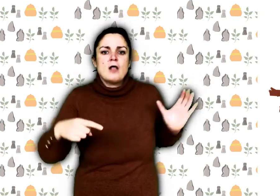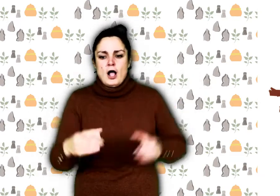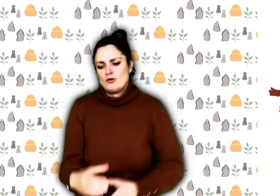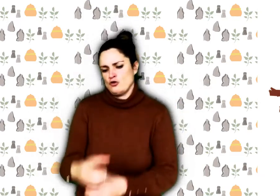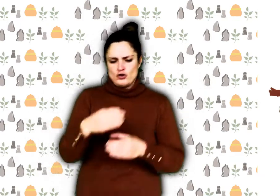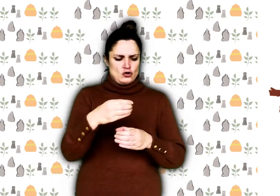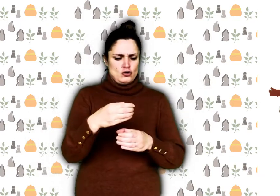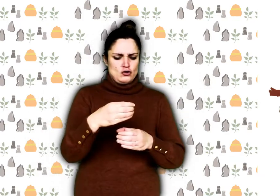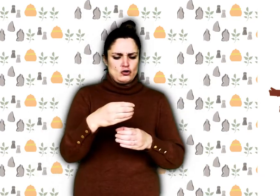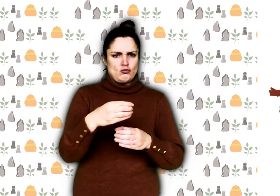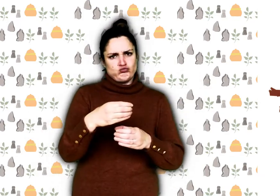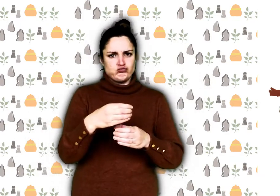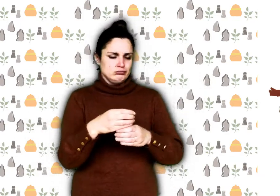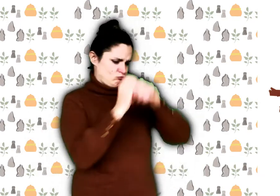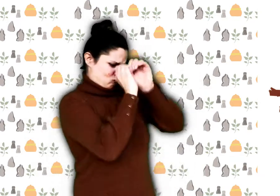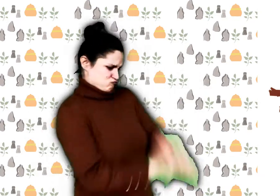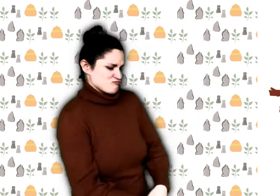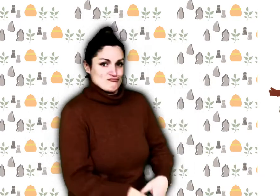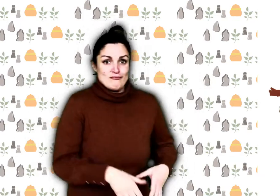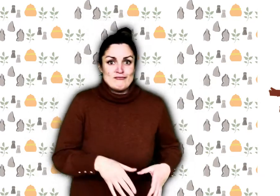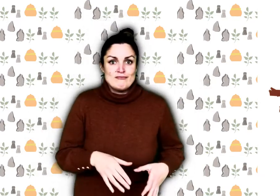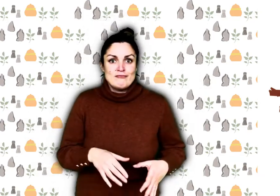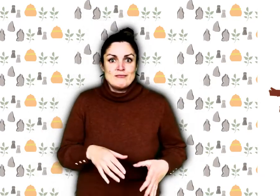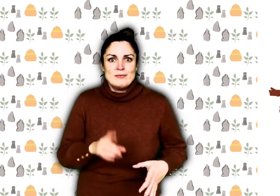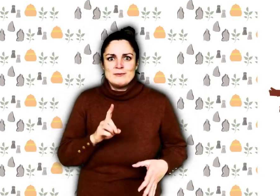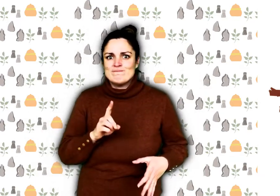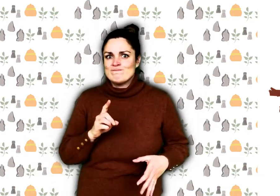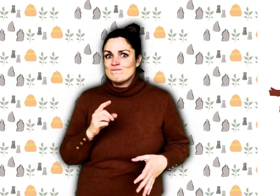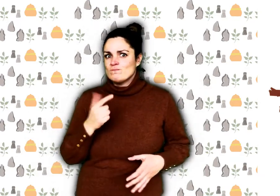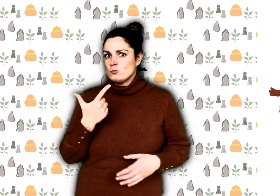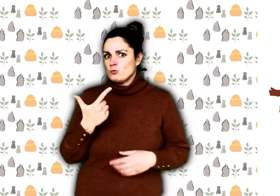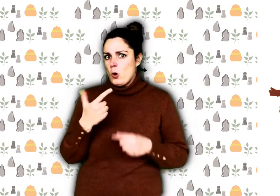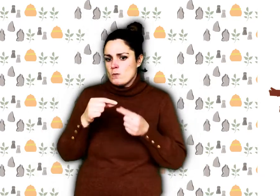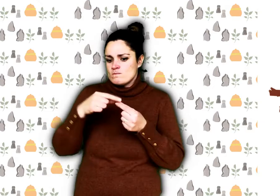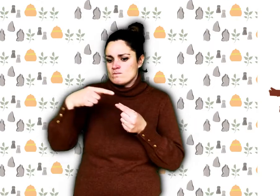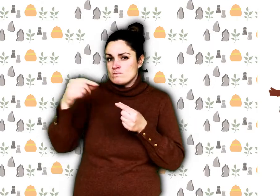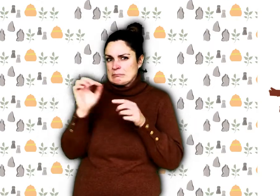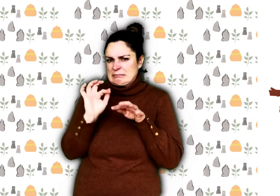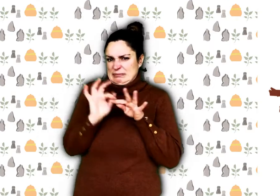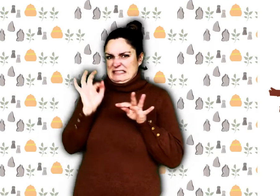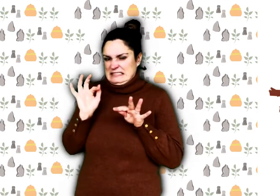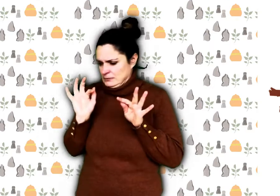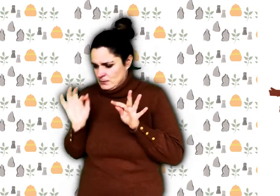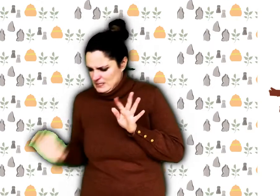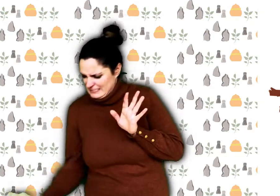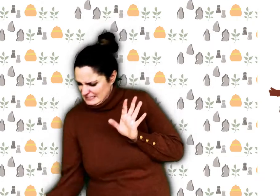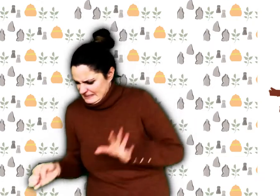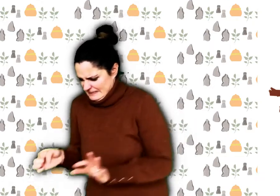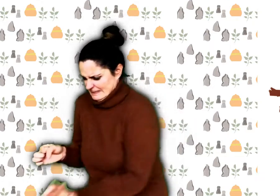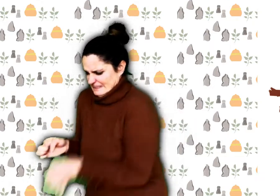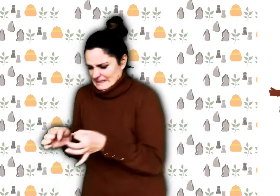un pot de moutarde à l'ancienne et deux poignées d'ortie bien fraîche.